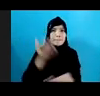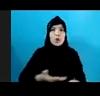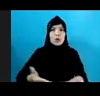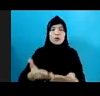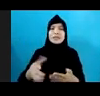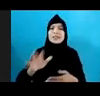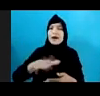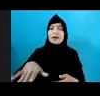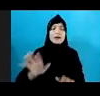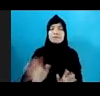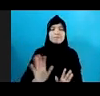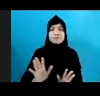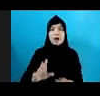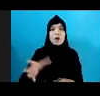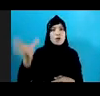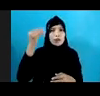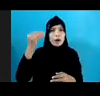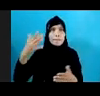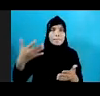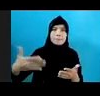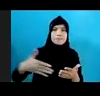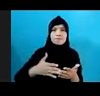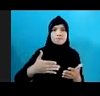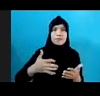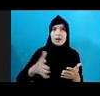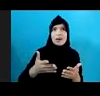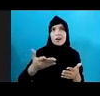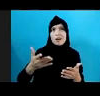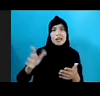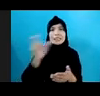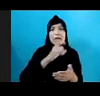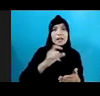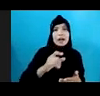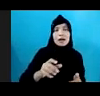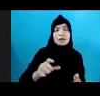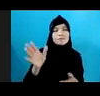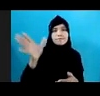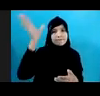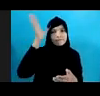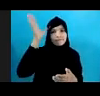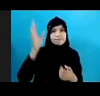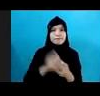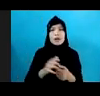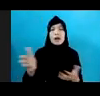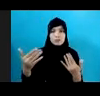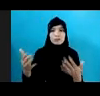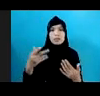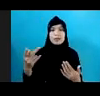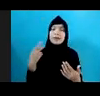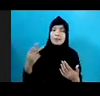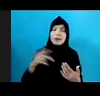Prosedurnya Tidak Paham Intervensinya Tidak Paham Kemitraannya Ayo Mari Kita Bersama Sama Untuk Memahami Semua Aspek Ini